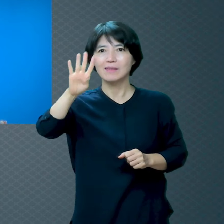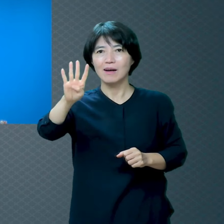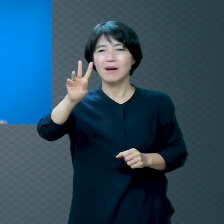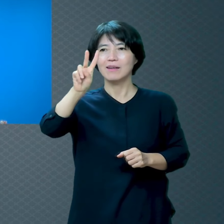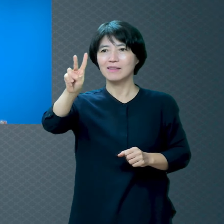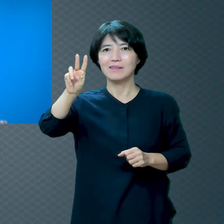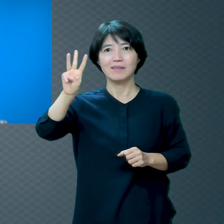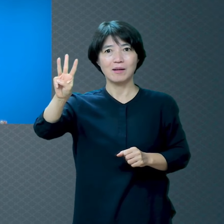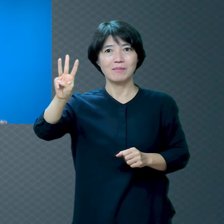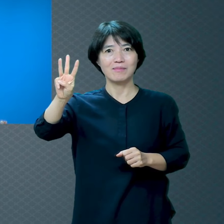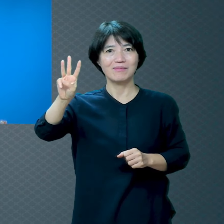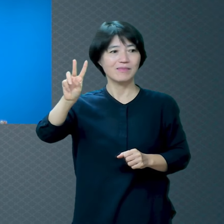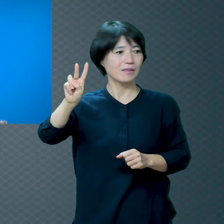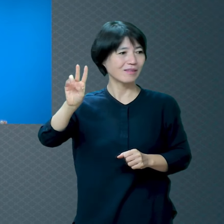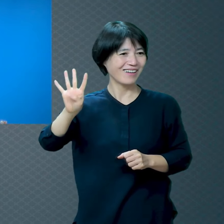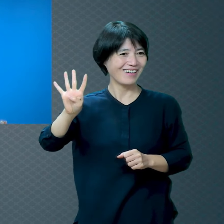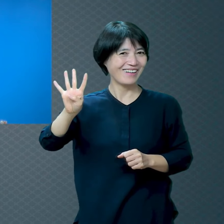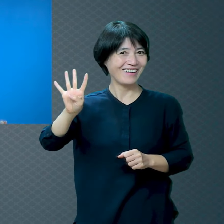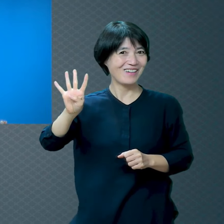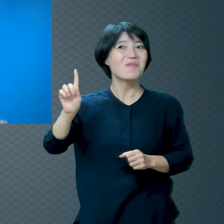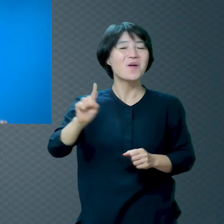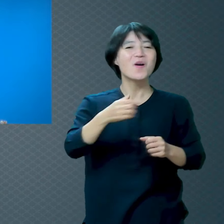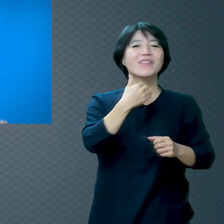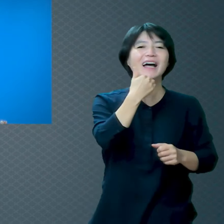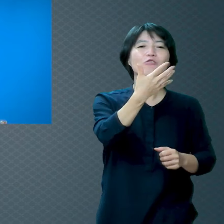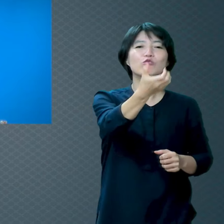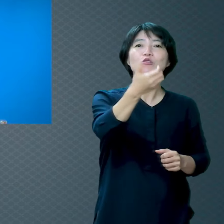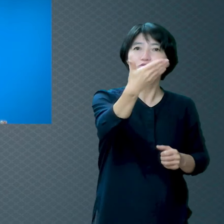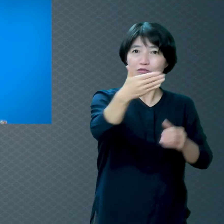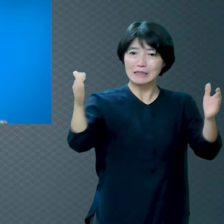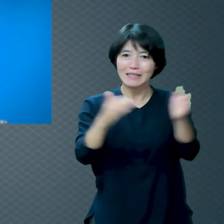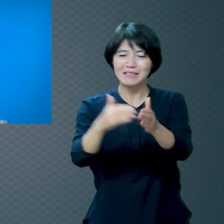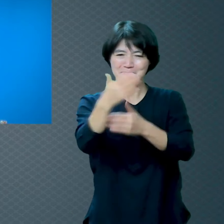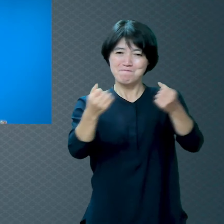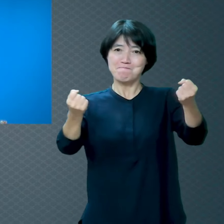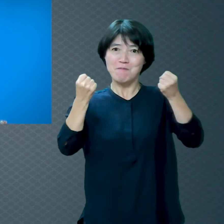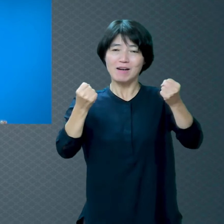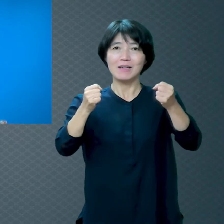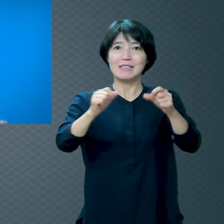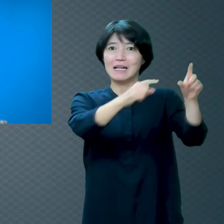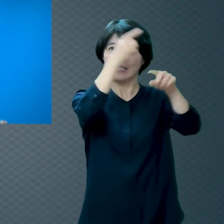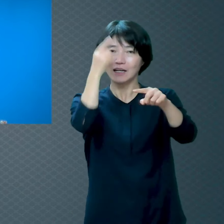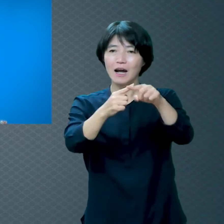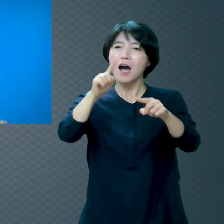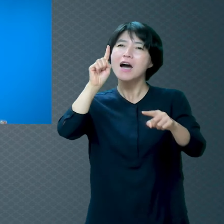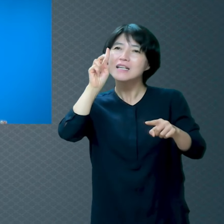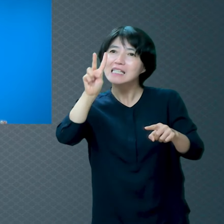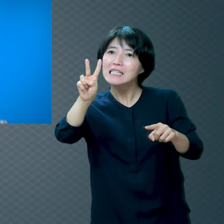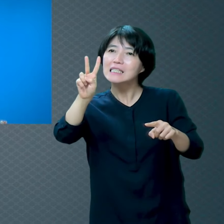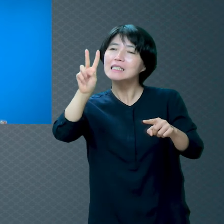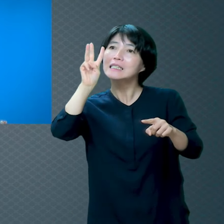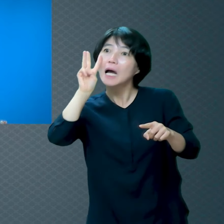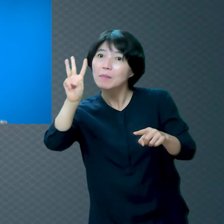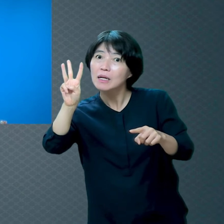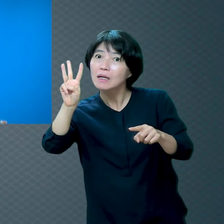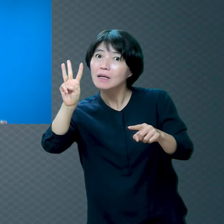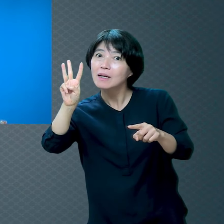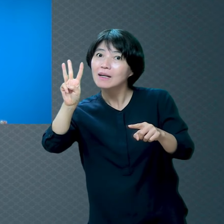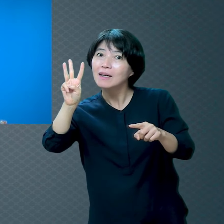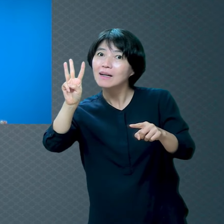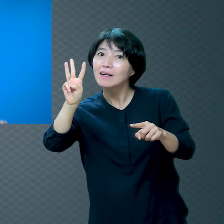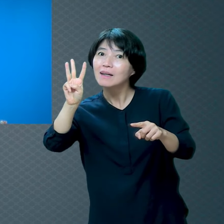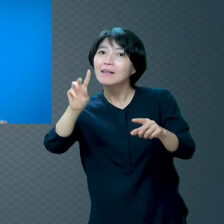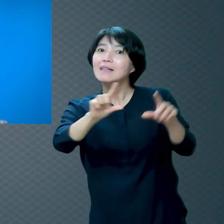들어보셨나요 99세까지 팔팔하게 살다가 2, 3, 4 한 이틀 3일 아프다가 죽자